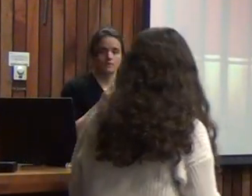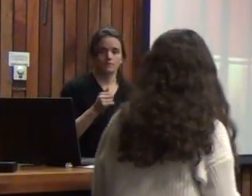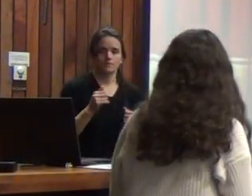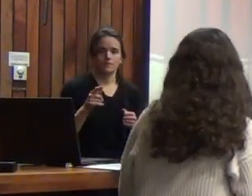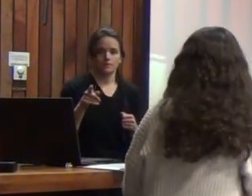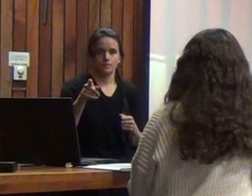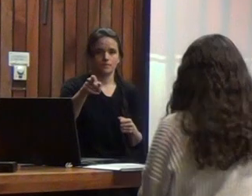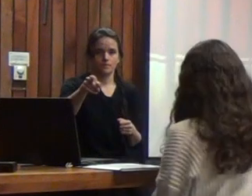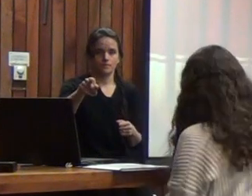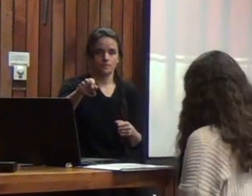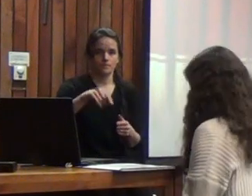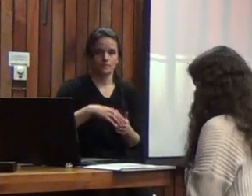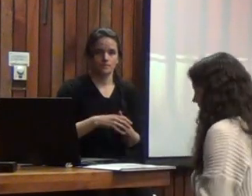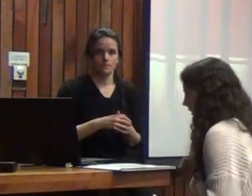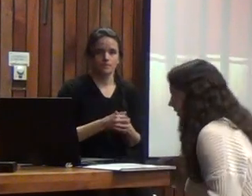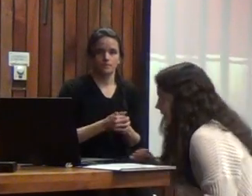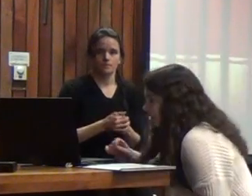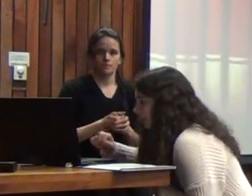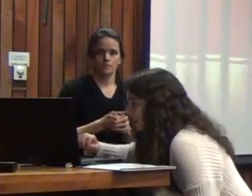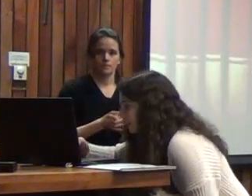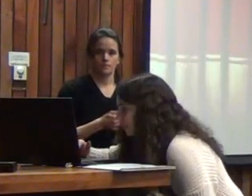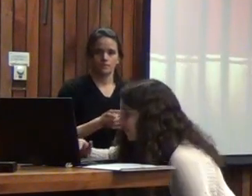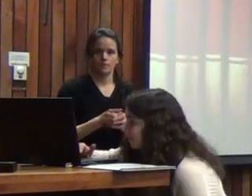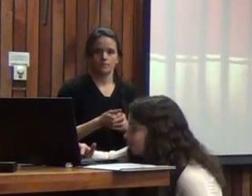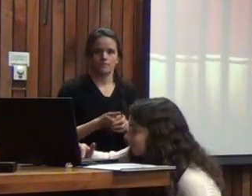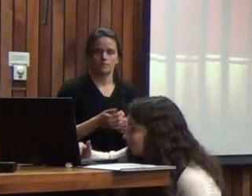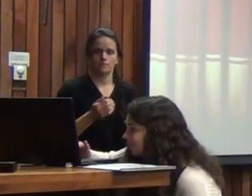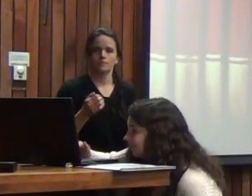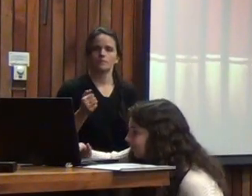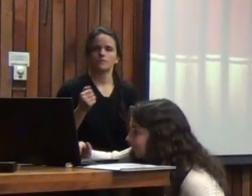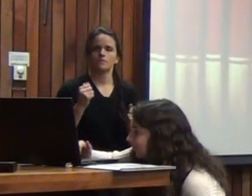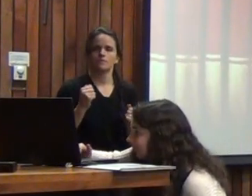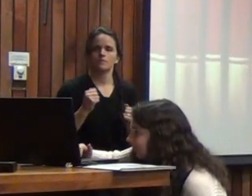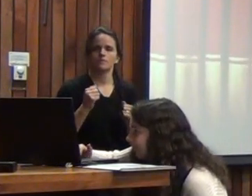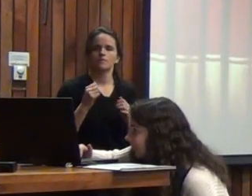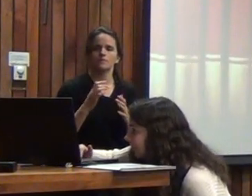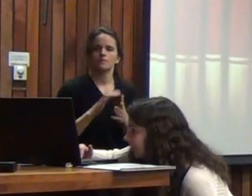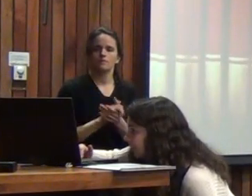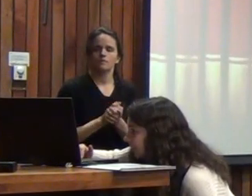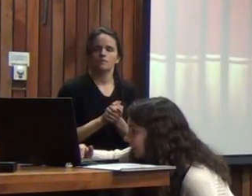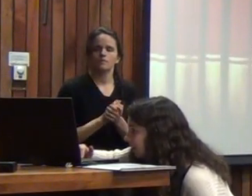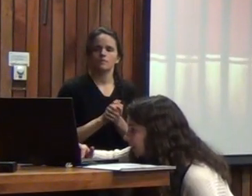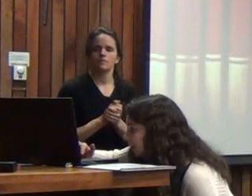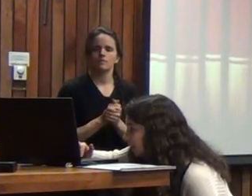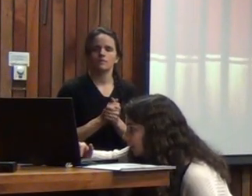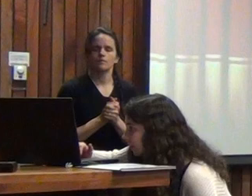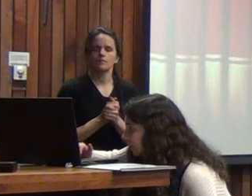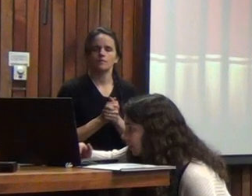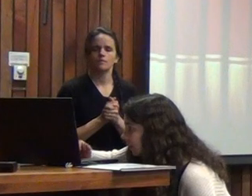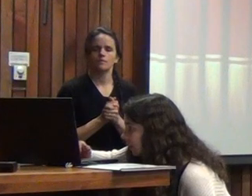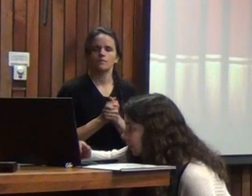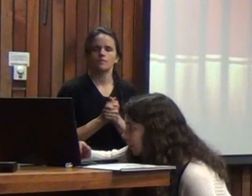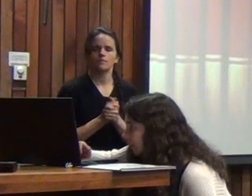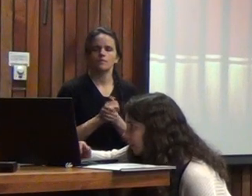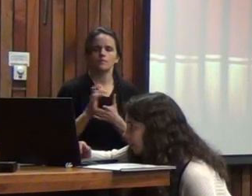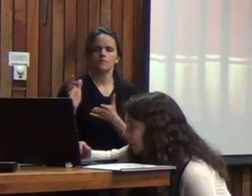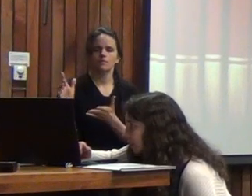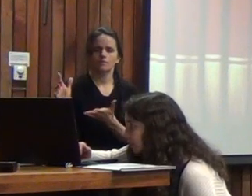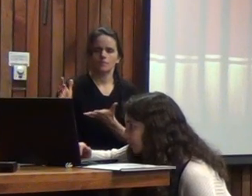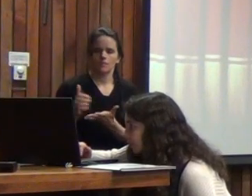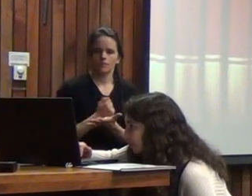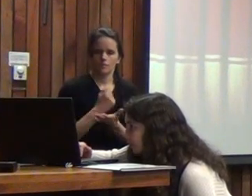tipos de subpruebas que establece que son clave búsqueda de símbolos retención de dígitos y retención de imágenes